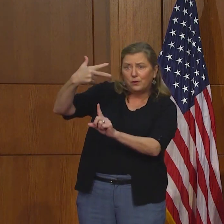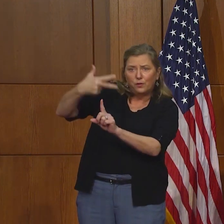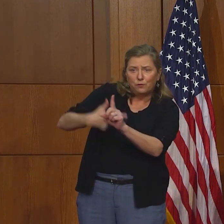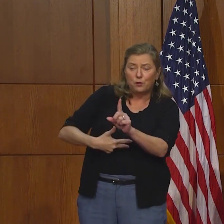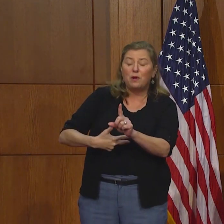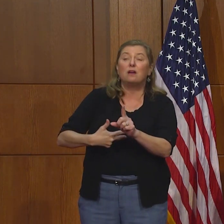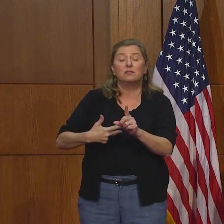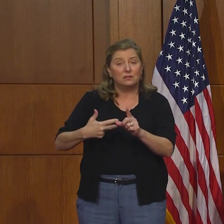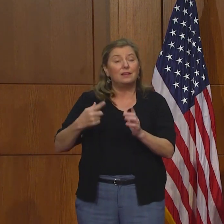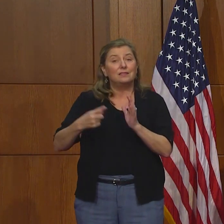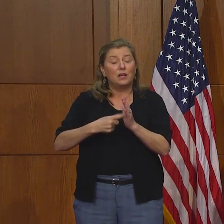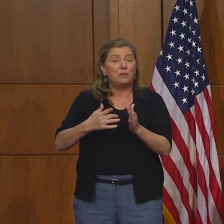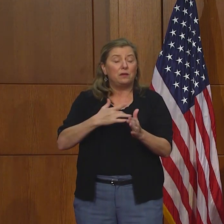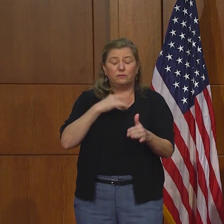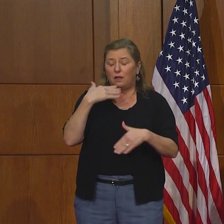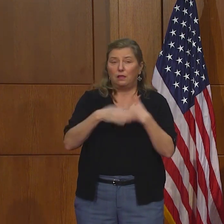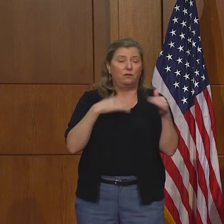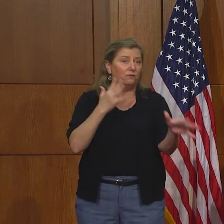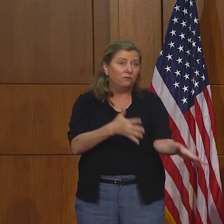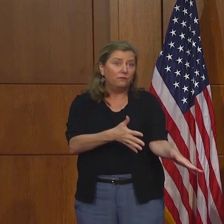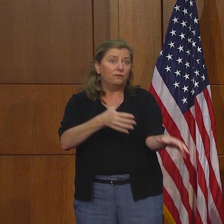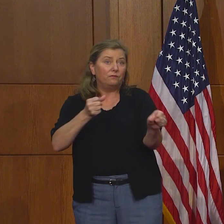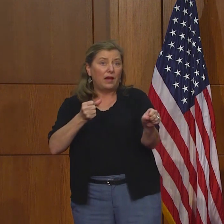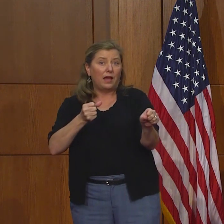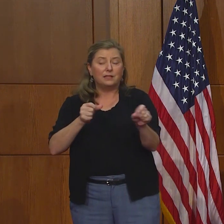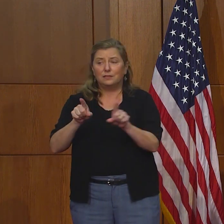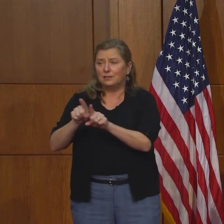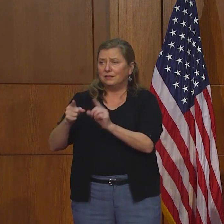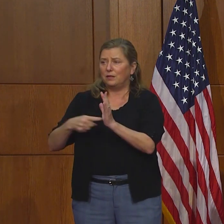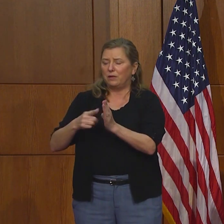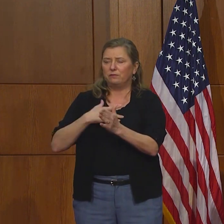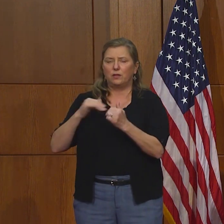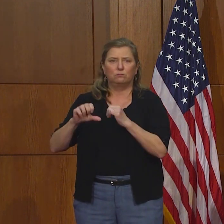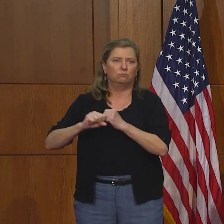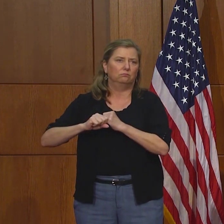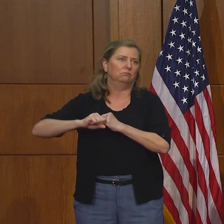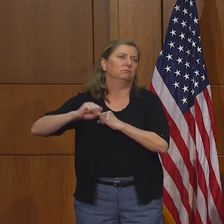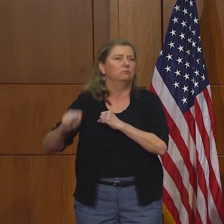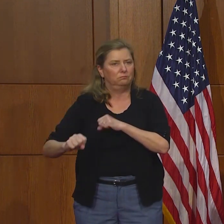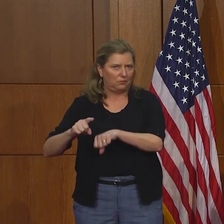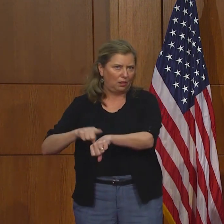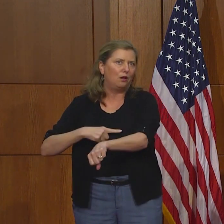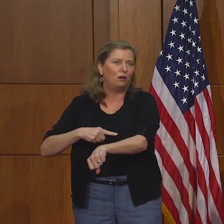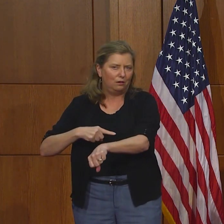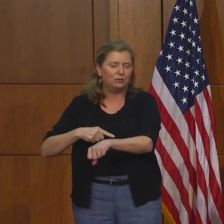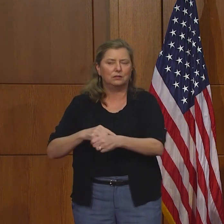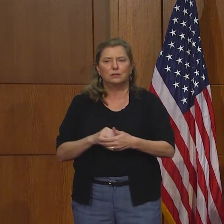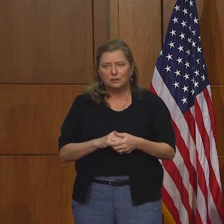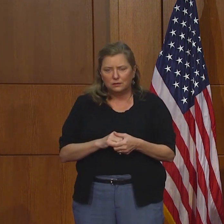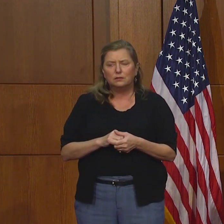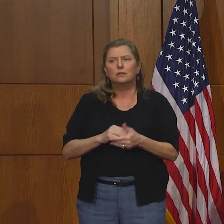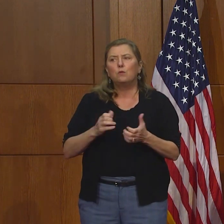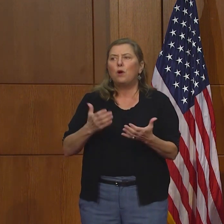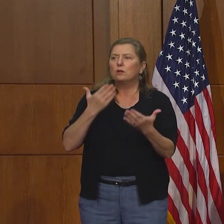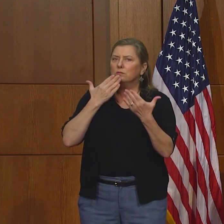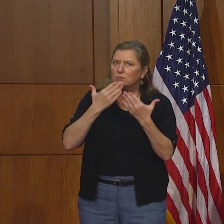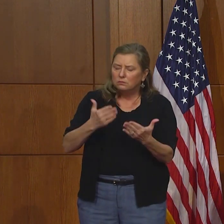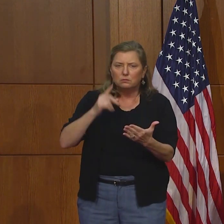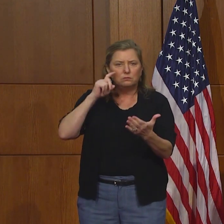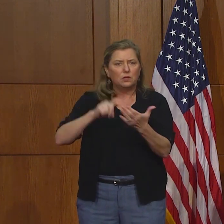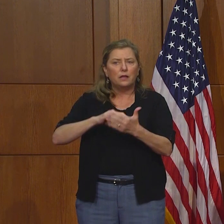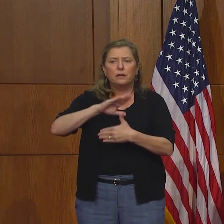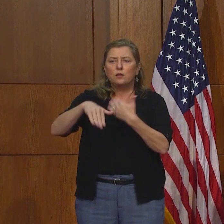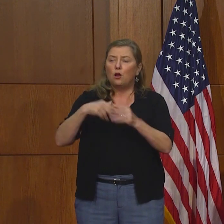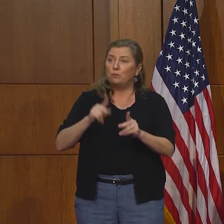meses han pasado muy rápido y han sido meses solitarios. Yo quiero reconocer a todos los miembros del